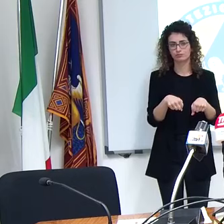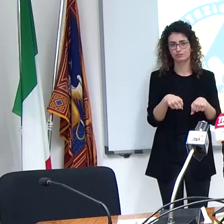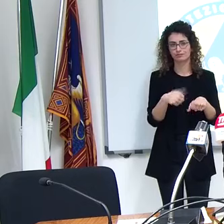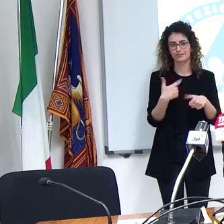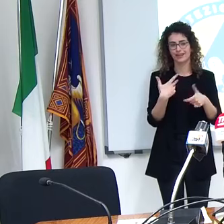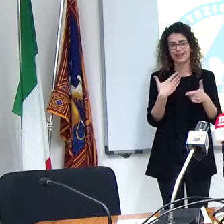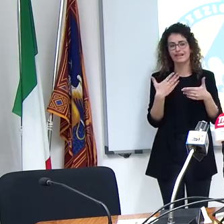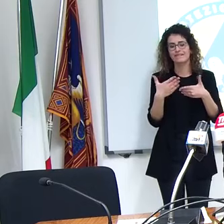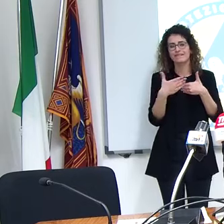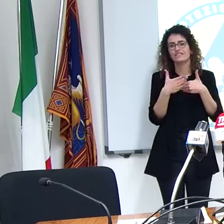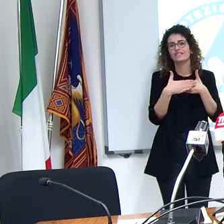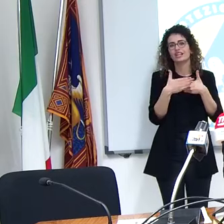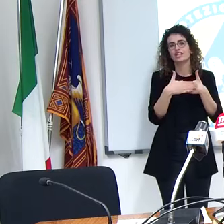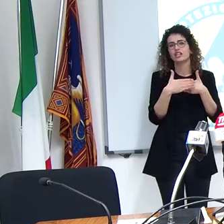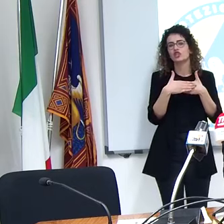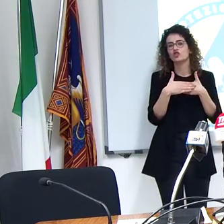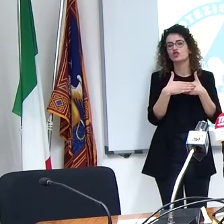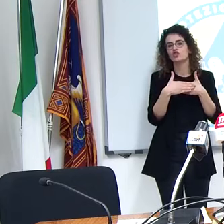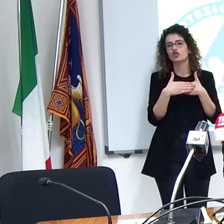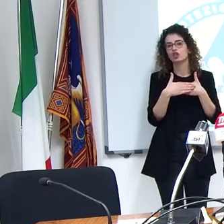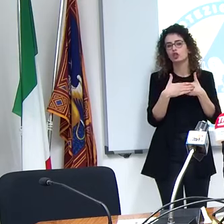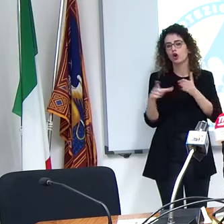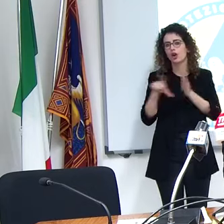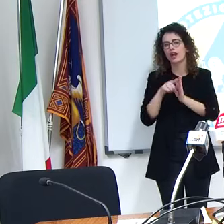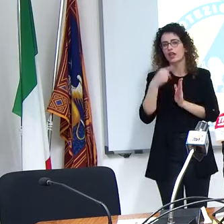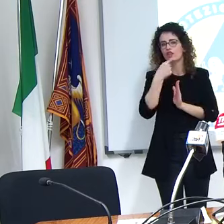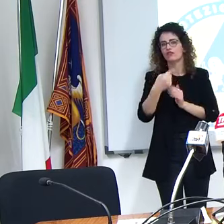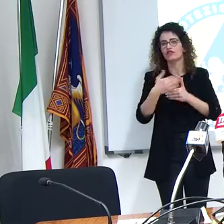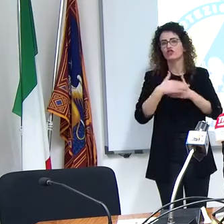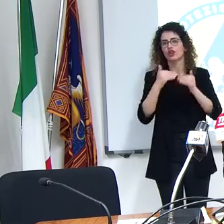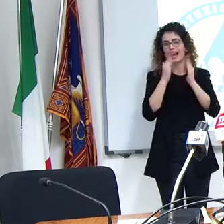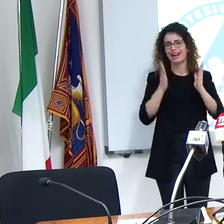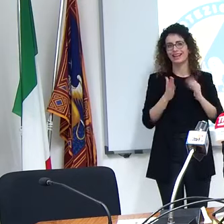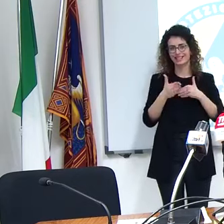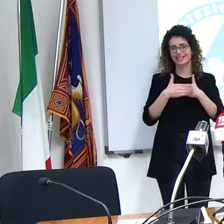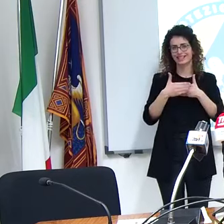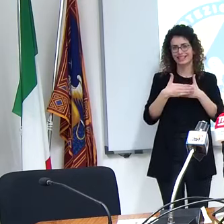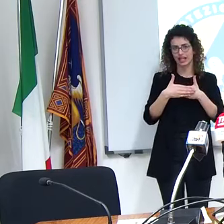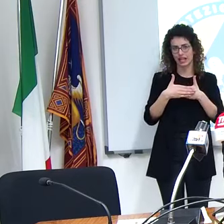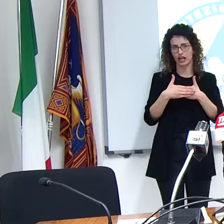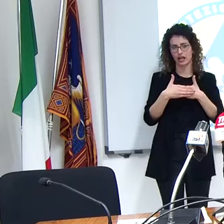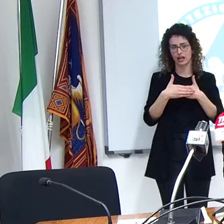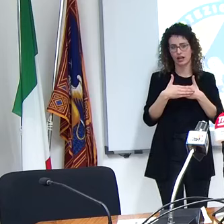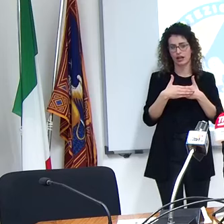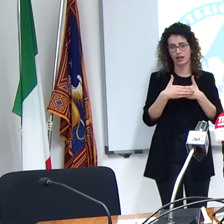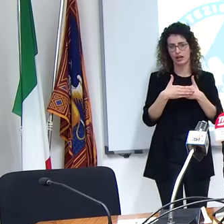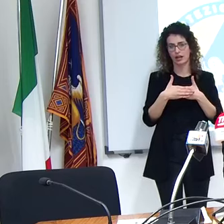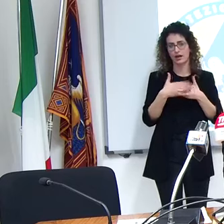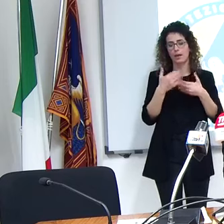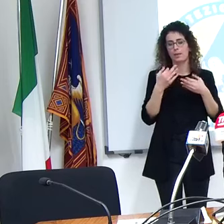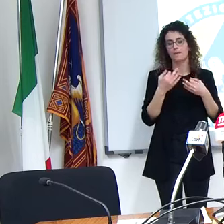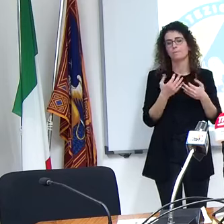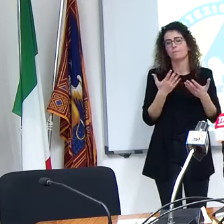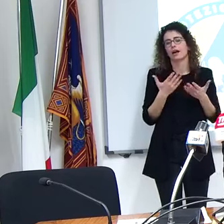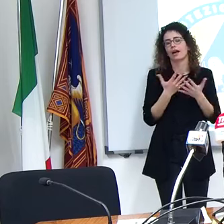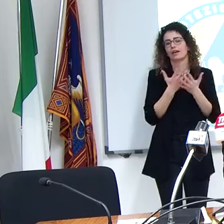peraltro appunto dice la norma dell'abitazione ma sarebbe evidentemente evidentemente una